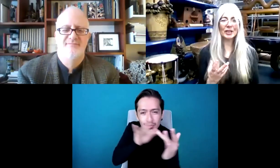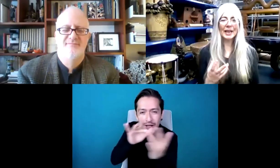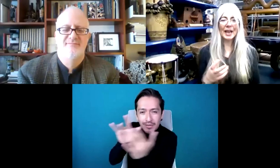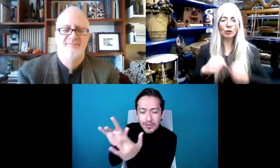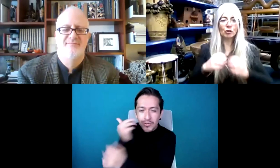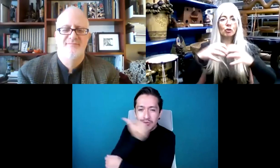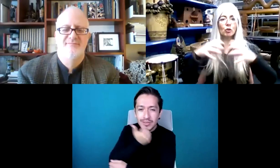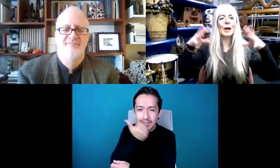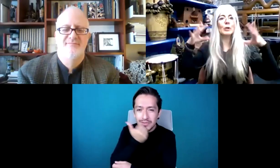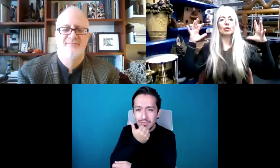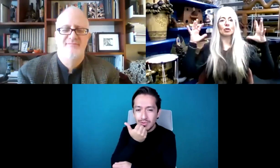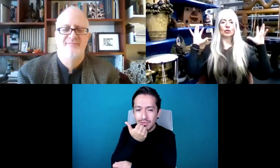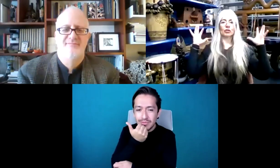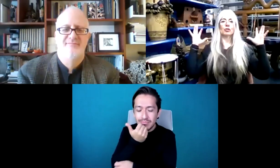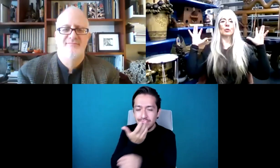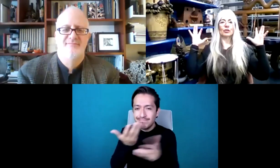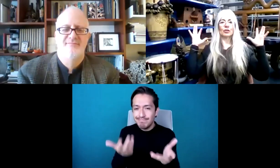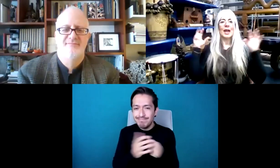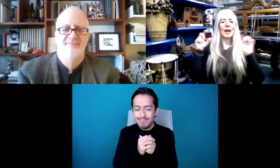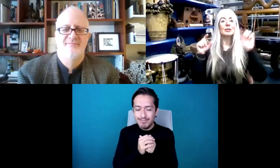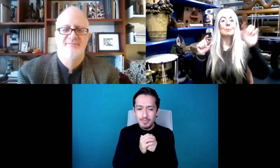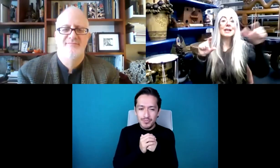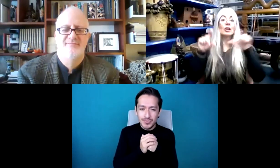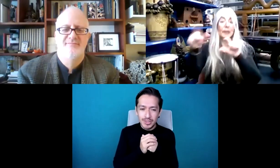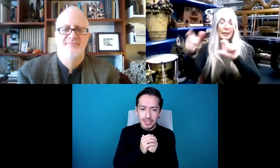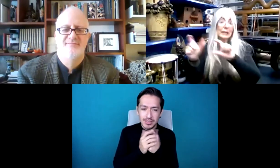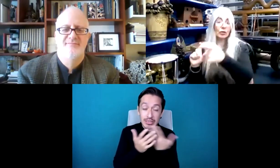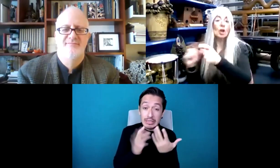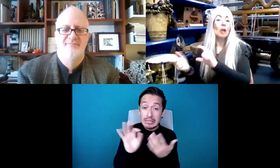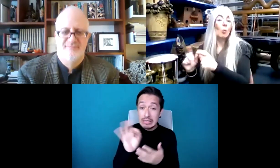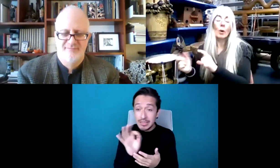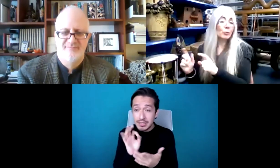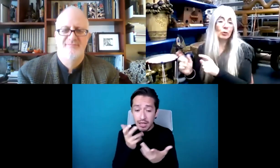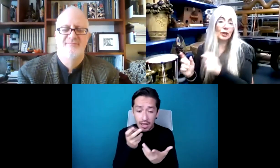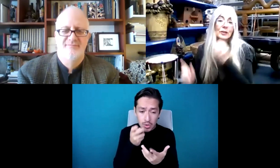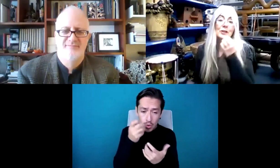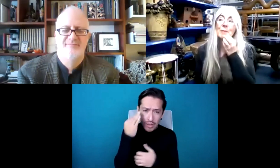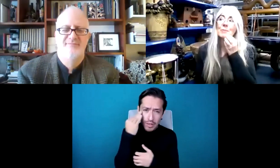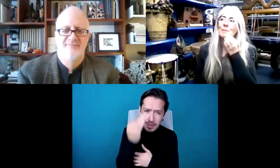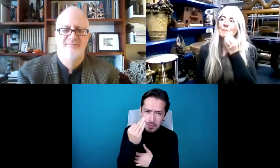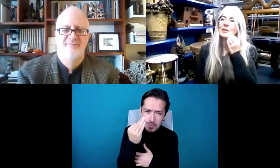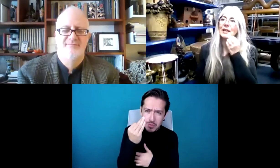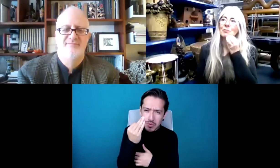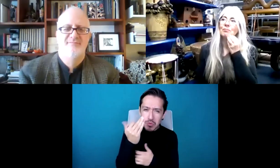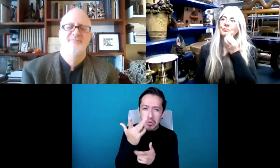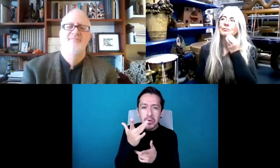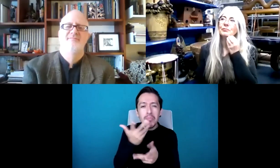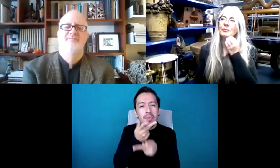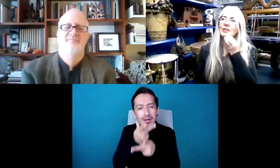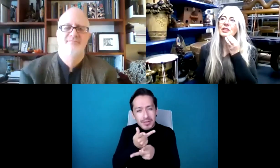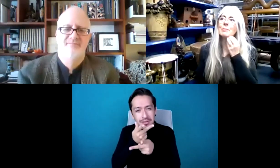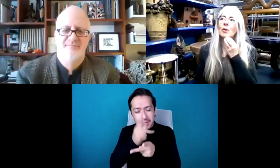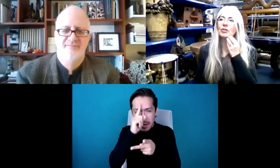Entonces, si pudiéramos realmente darnos ese tiempo para hacer vínculos